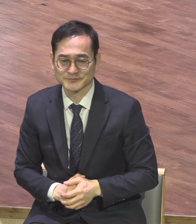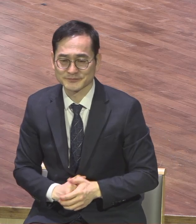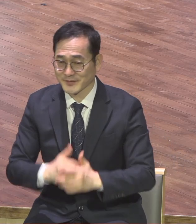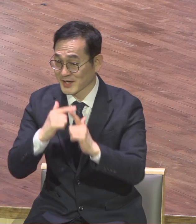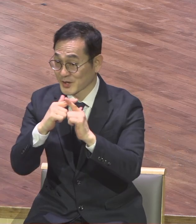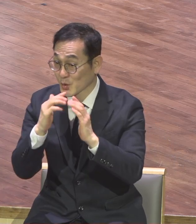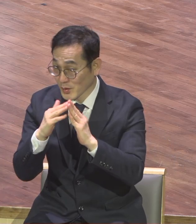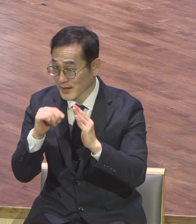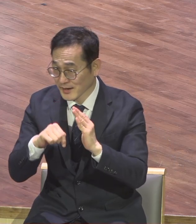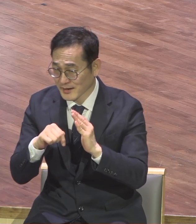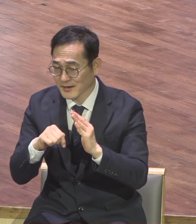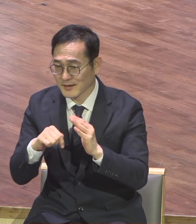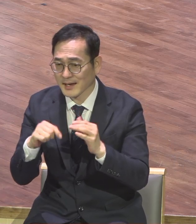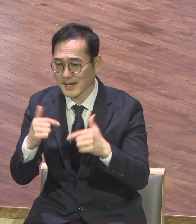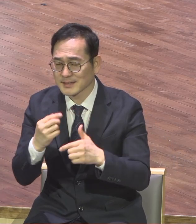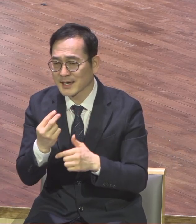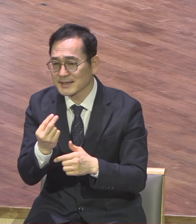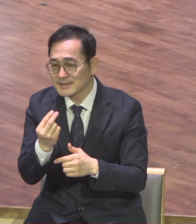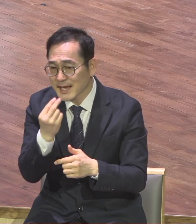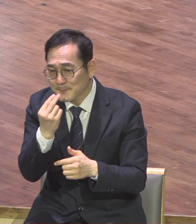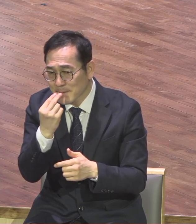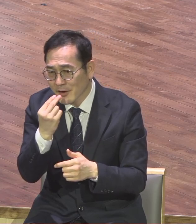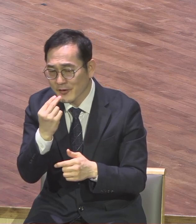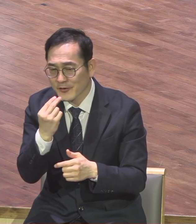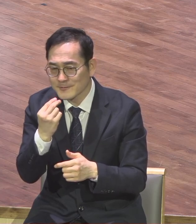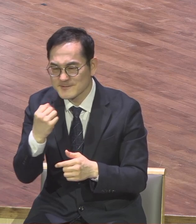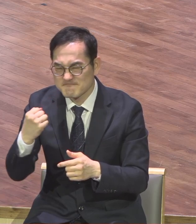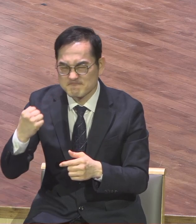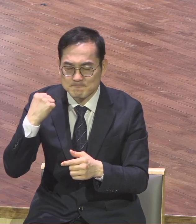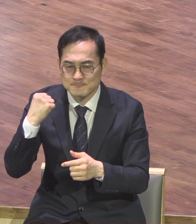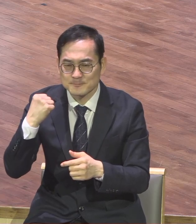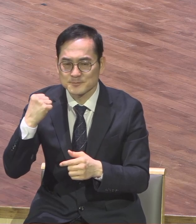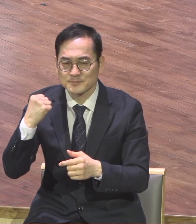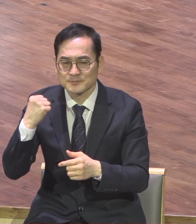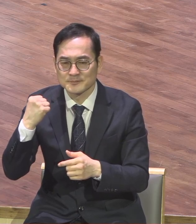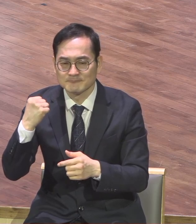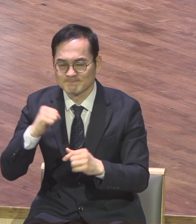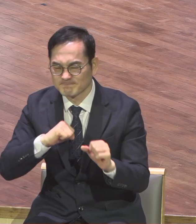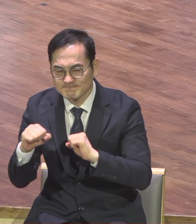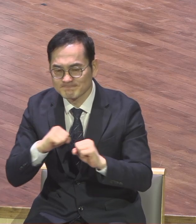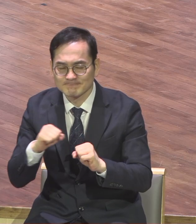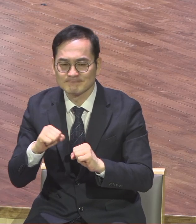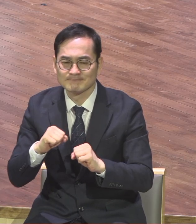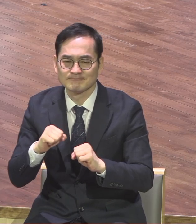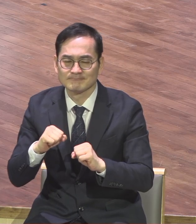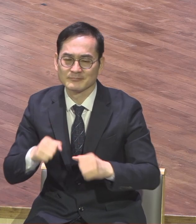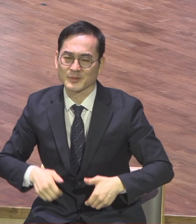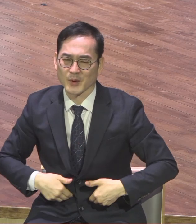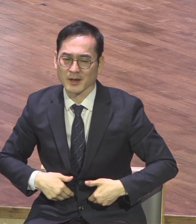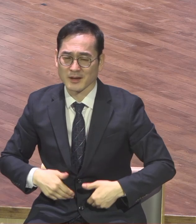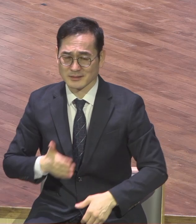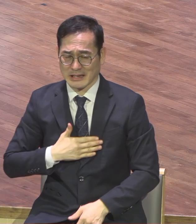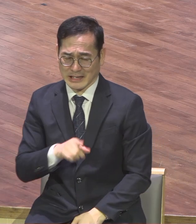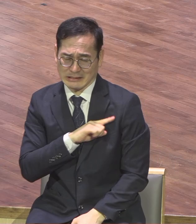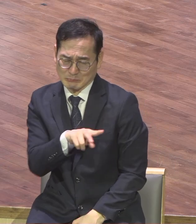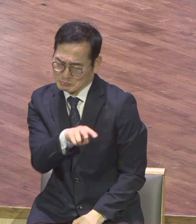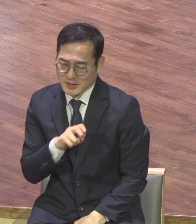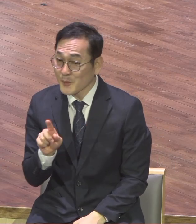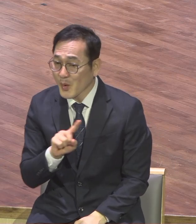생명적 역동이 넘쳐야 합니다 제가 가장 싫어하는 것이 뭐냐 지루한 타입입니다